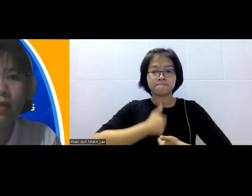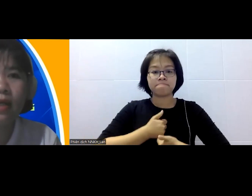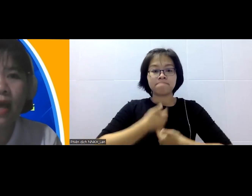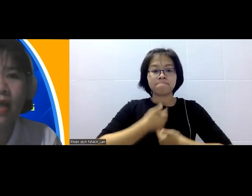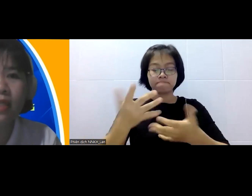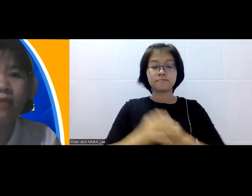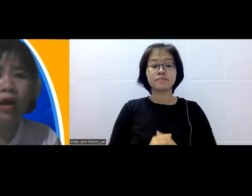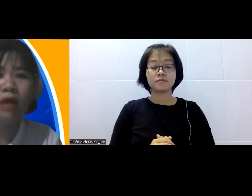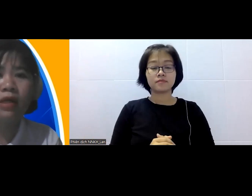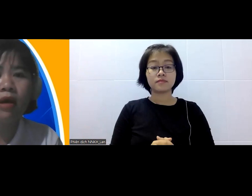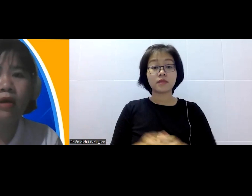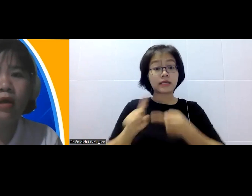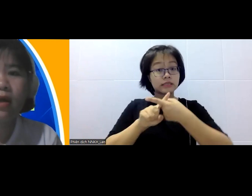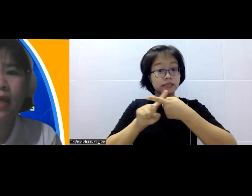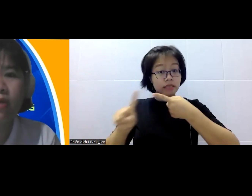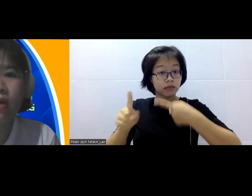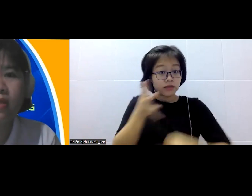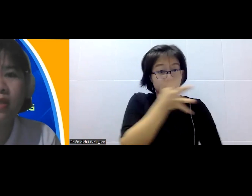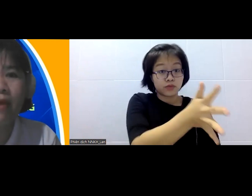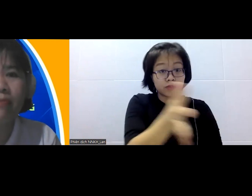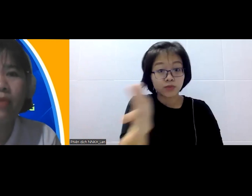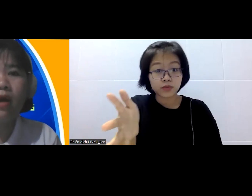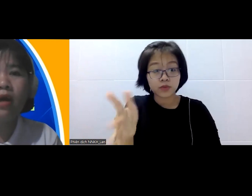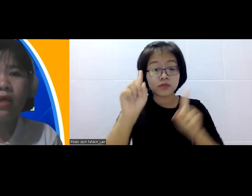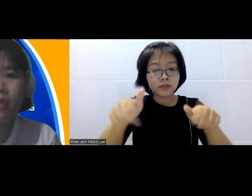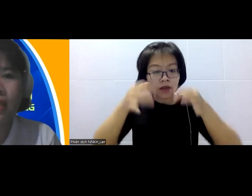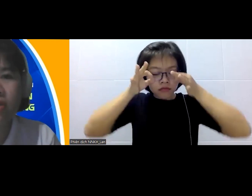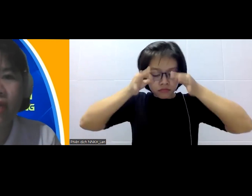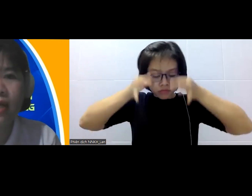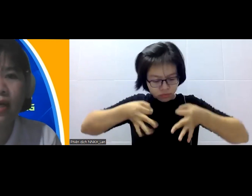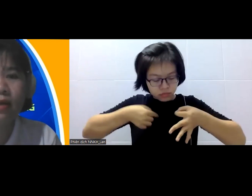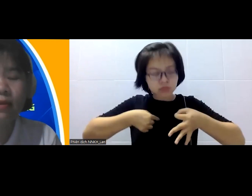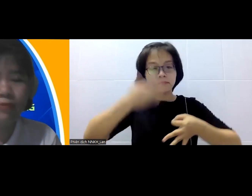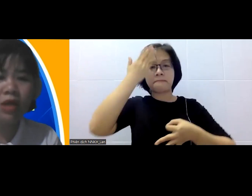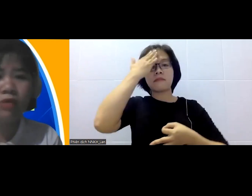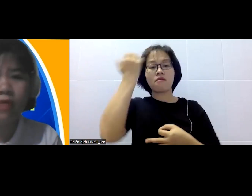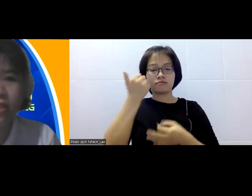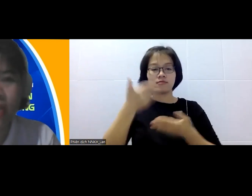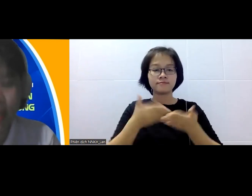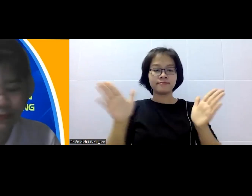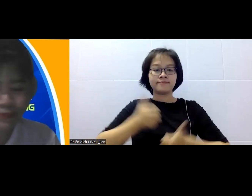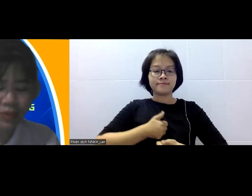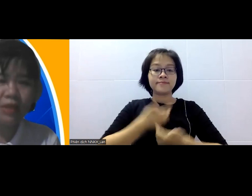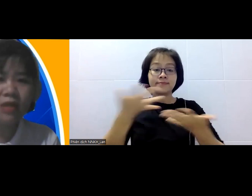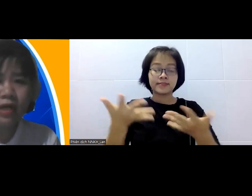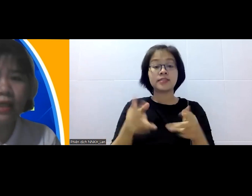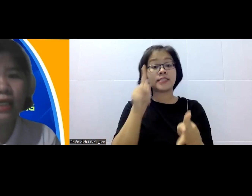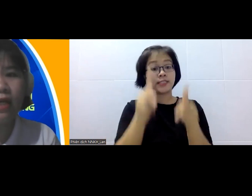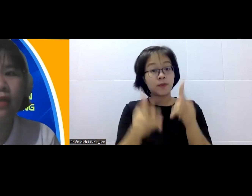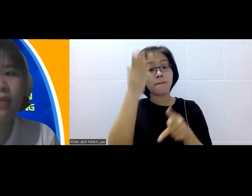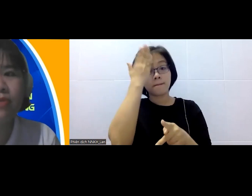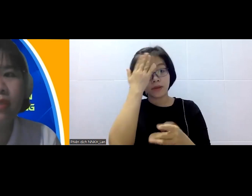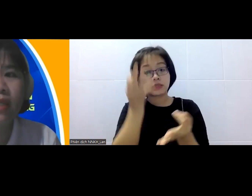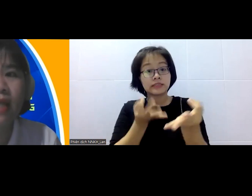thể thấy được cái giá trị của họ khi họ nâng cao chất lượng sản phẩm họ hiểu được cách kinh doanh hơn họ hiểu thị trường hơn và nhất là